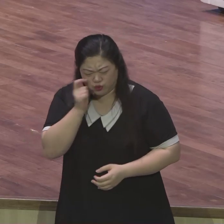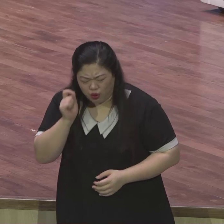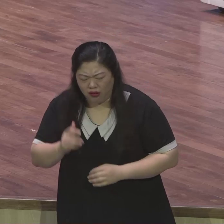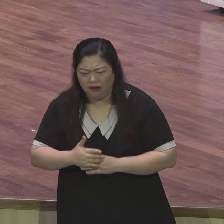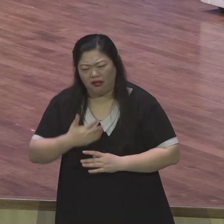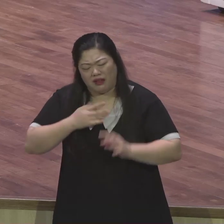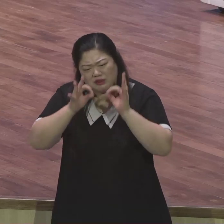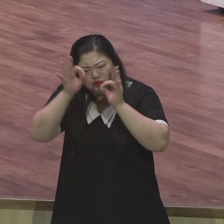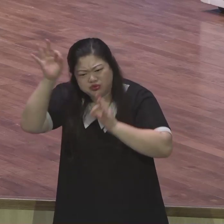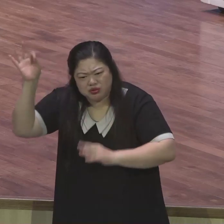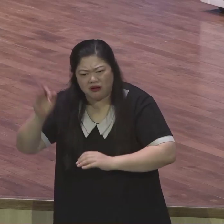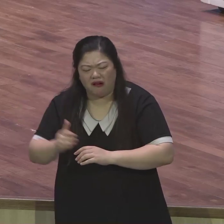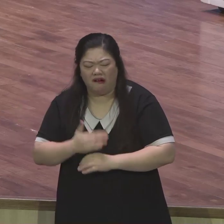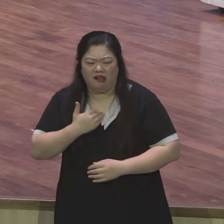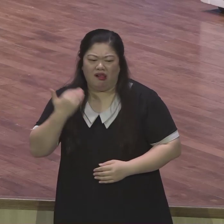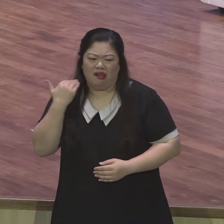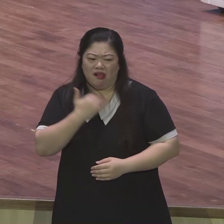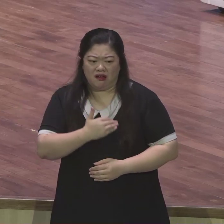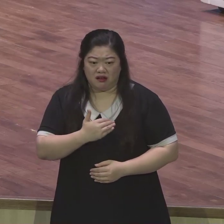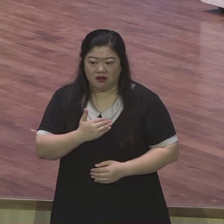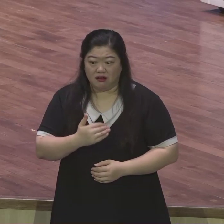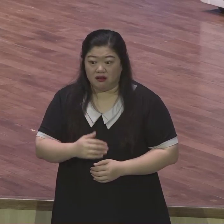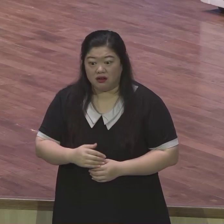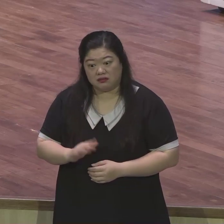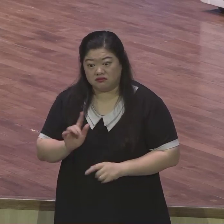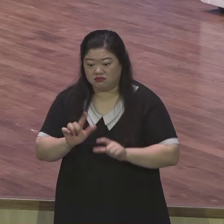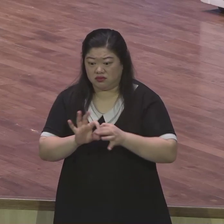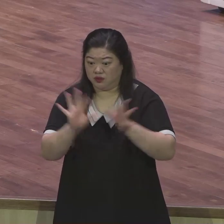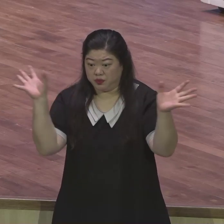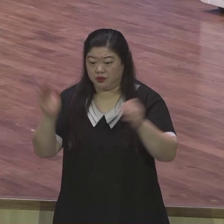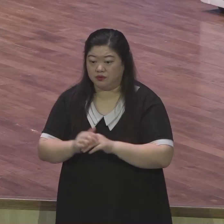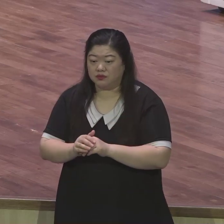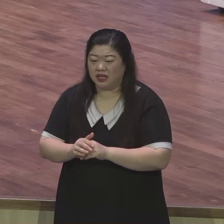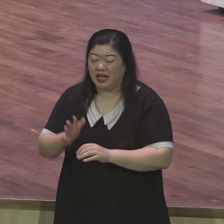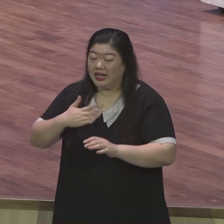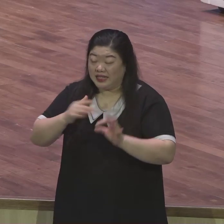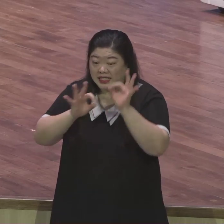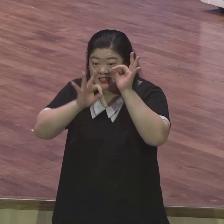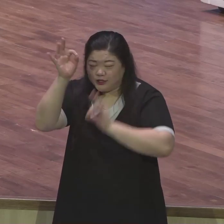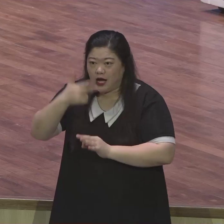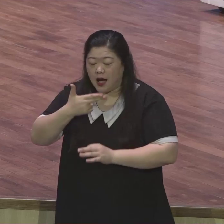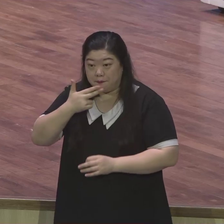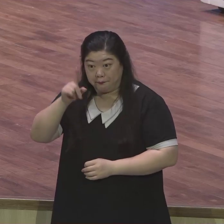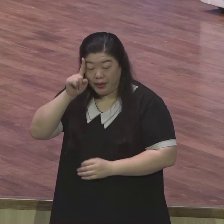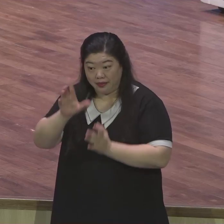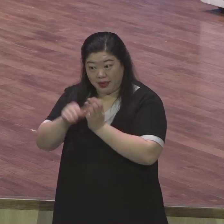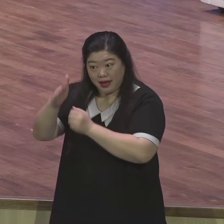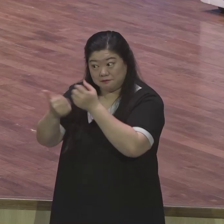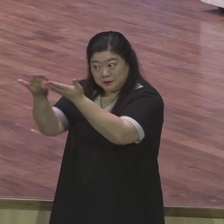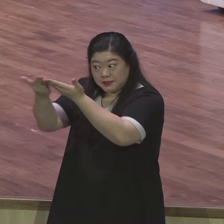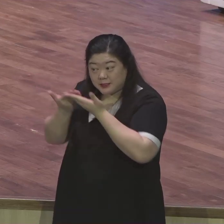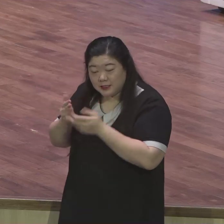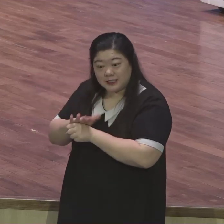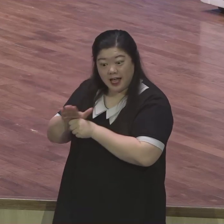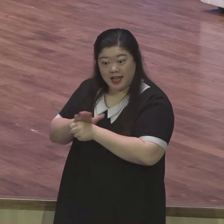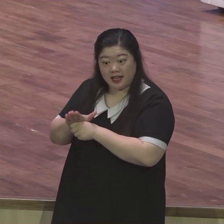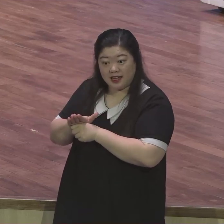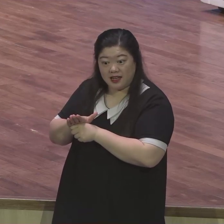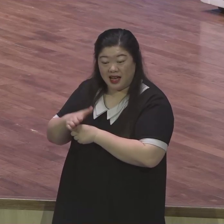것, 실수 안 하는 걸 보고 하나님 나를 사랑하신 게 아니에요 내 모습 그대로, 상처수성인 그 모습 그대로 기쁨을 이기지